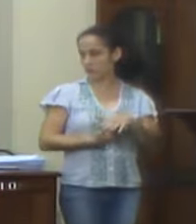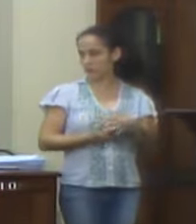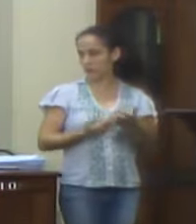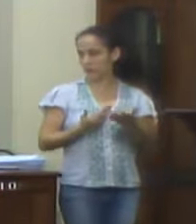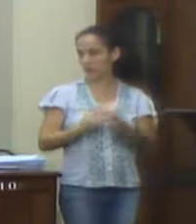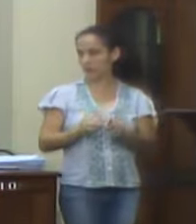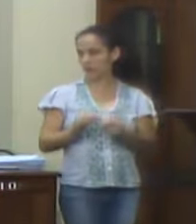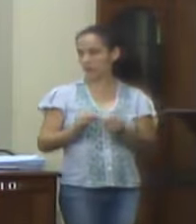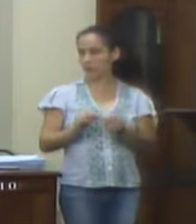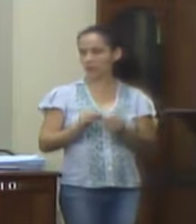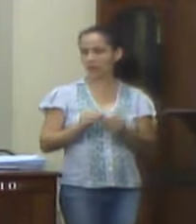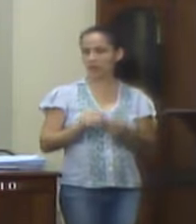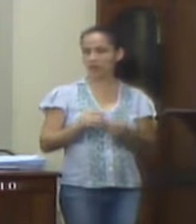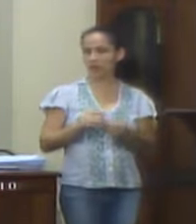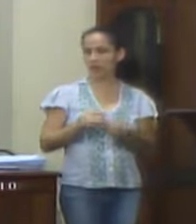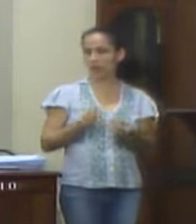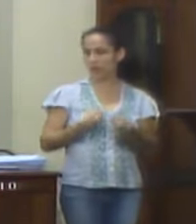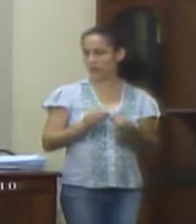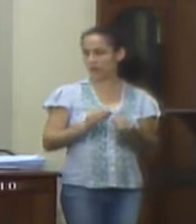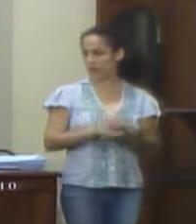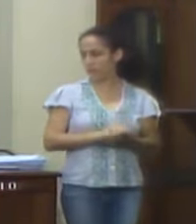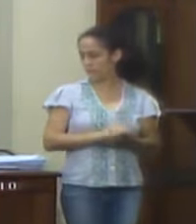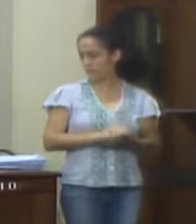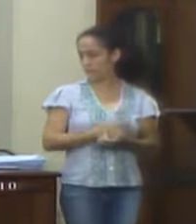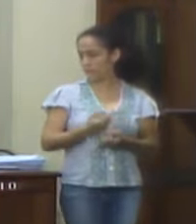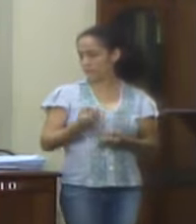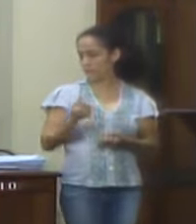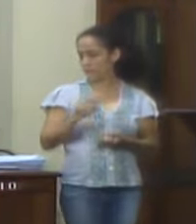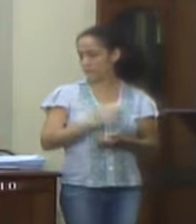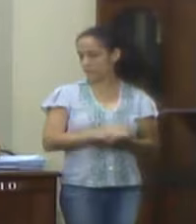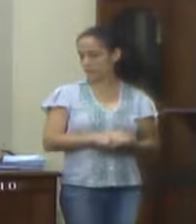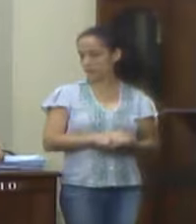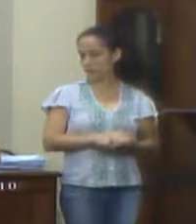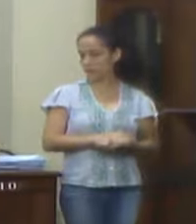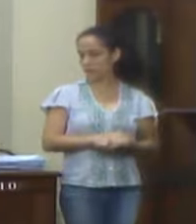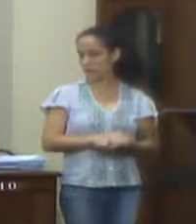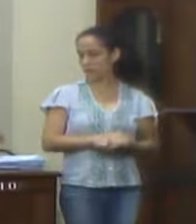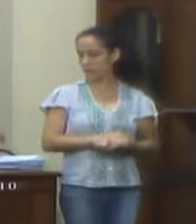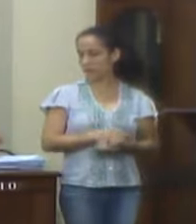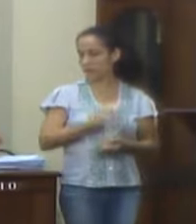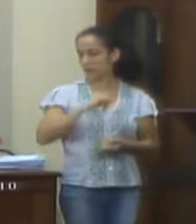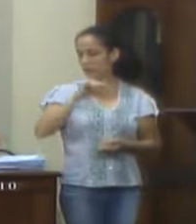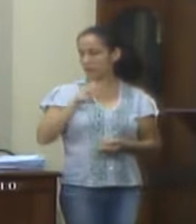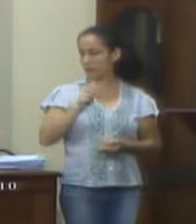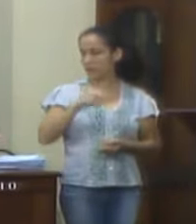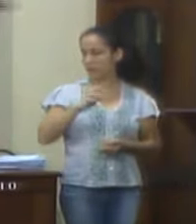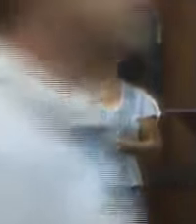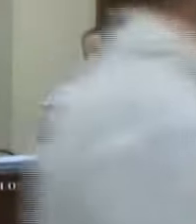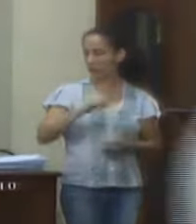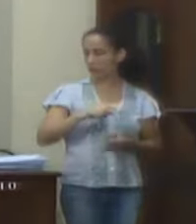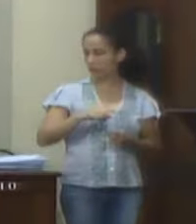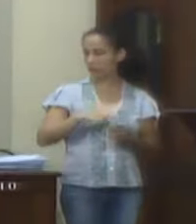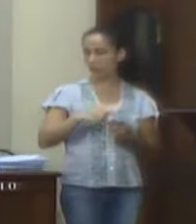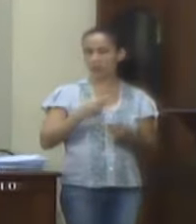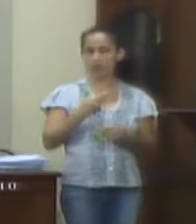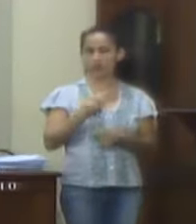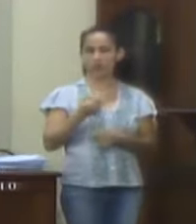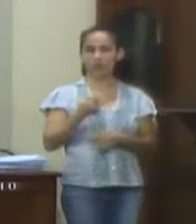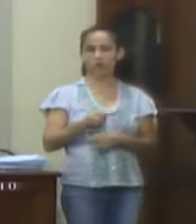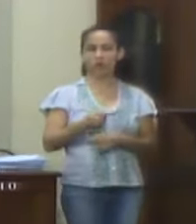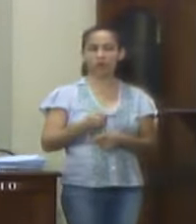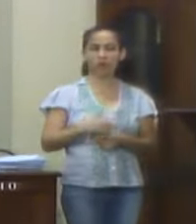fazendo desaparecer as despesas liquidadas nos meses de janeiro, seja de 2017,